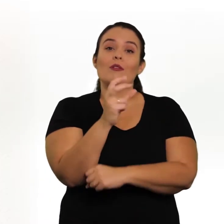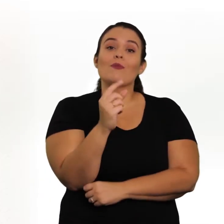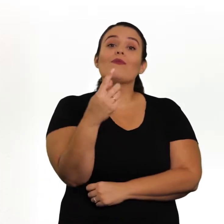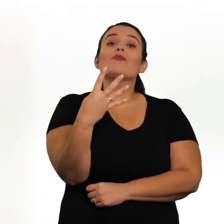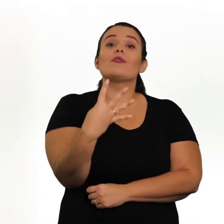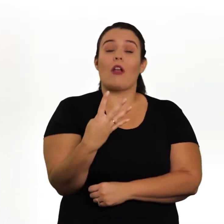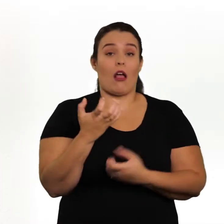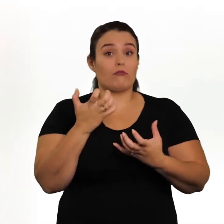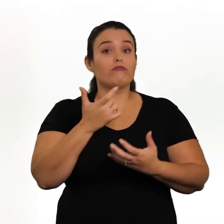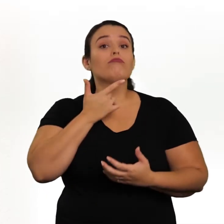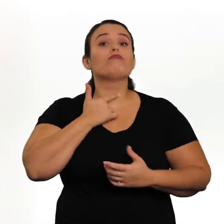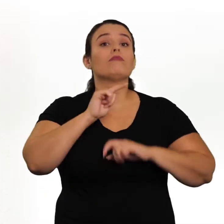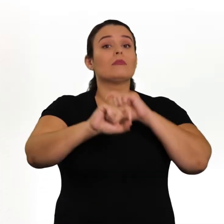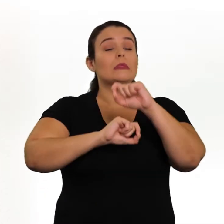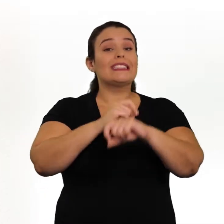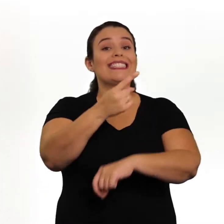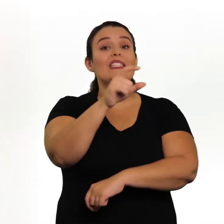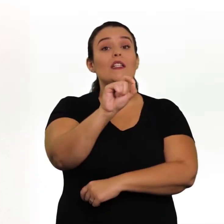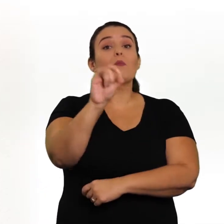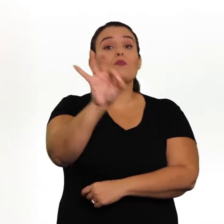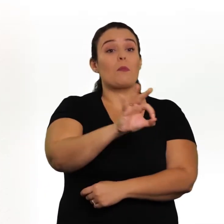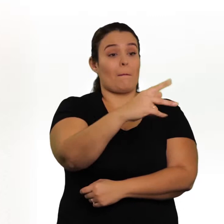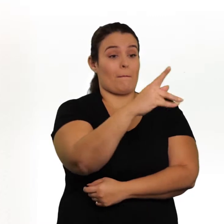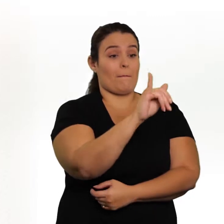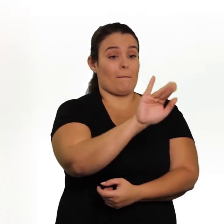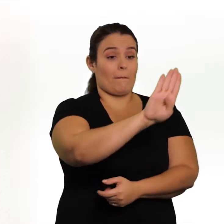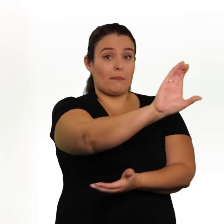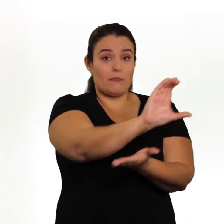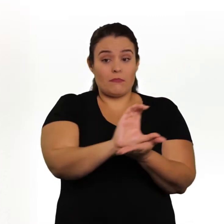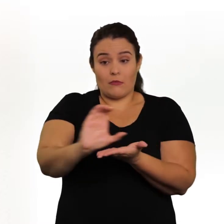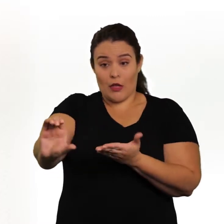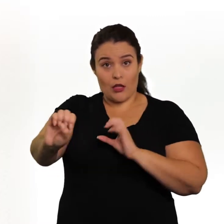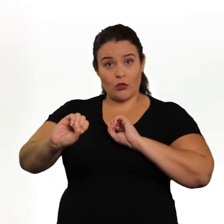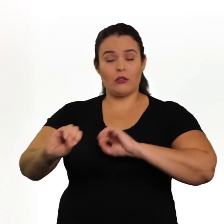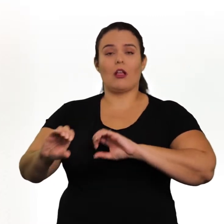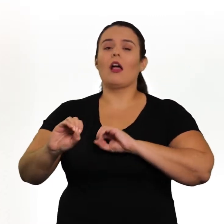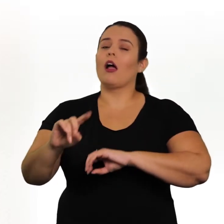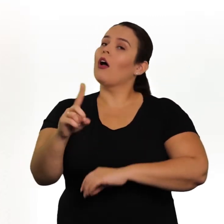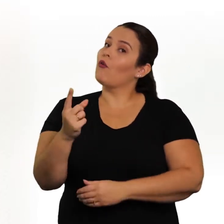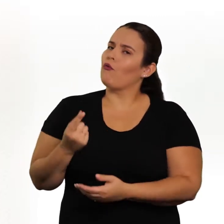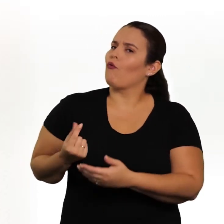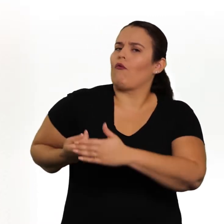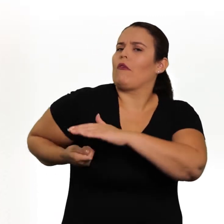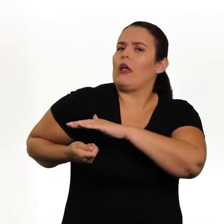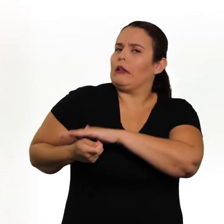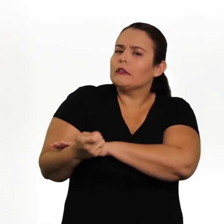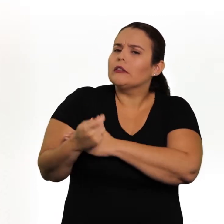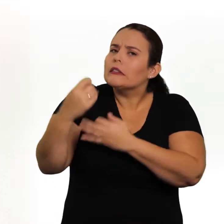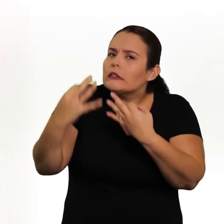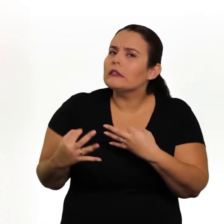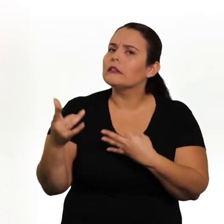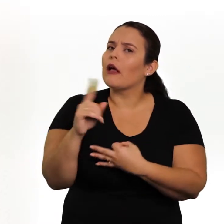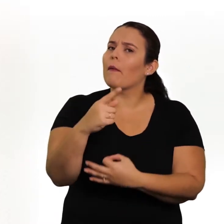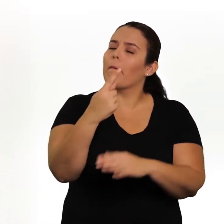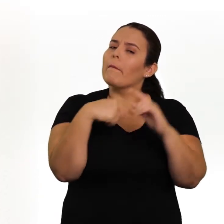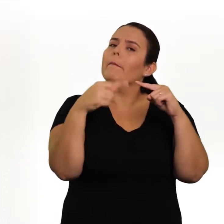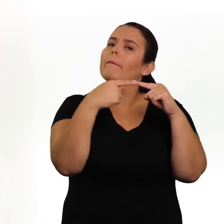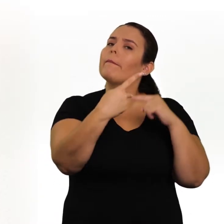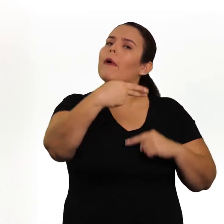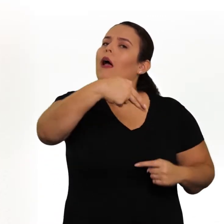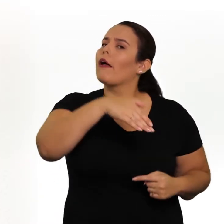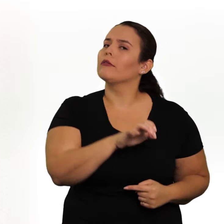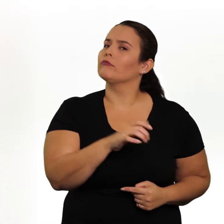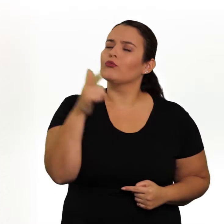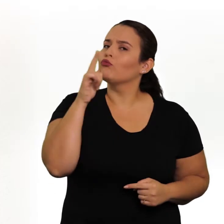Para 2024, espera-se que 10% do PIB seja destinado à educação. Sem financiamento adequado, nenhuma das metas do